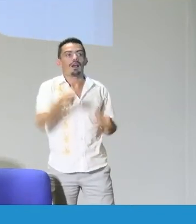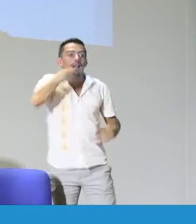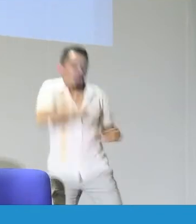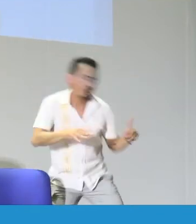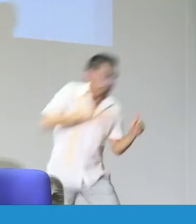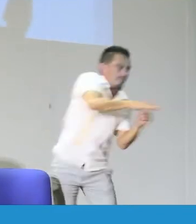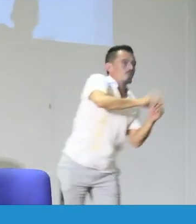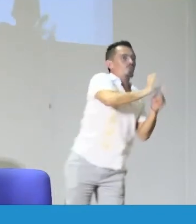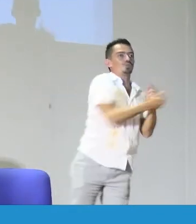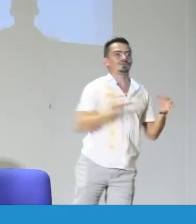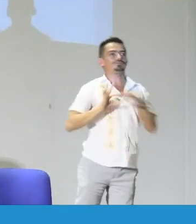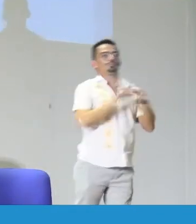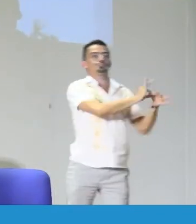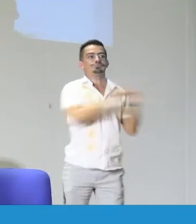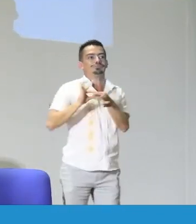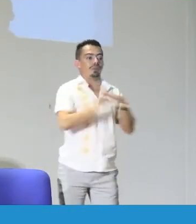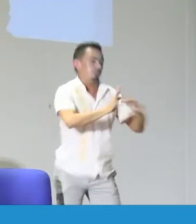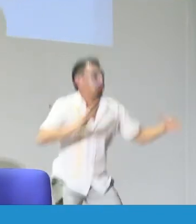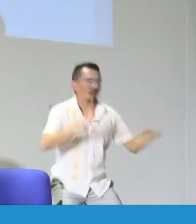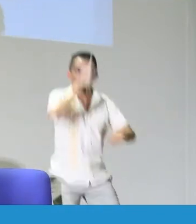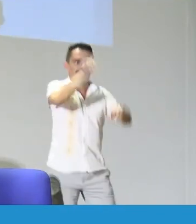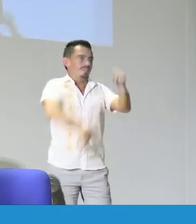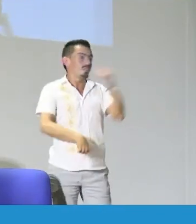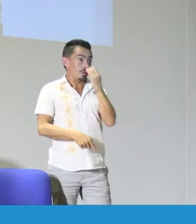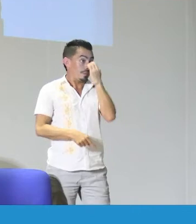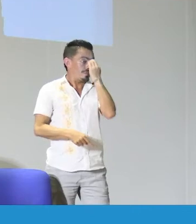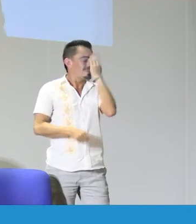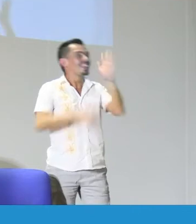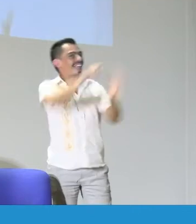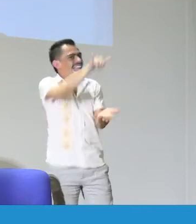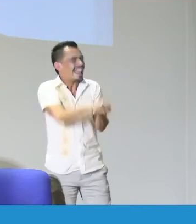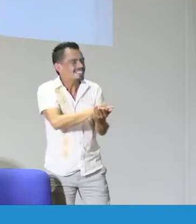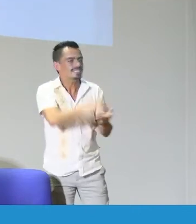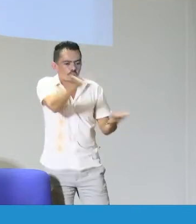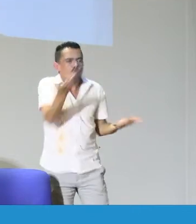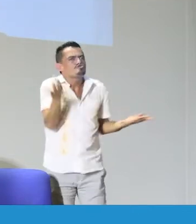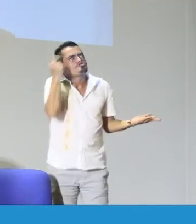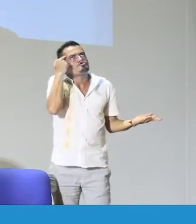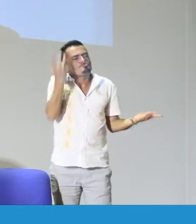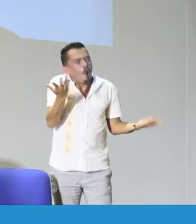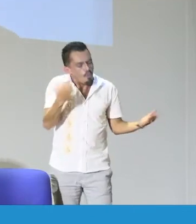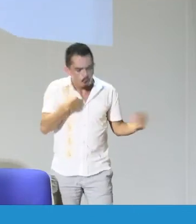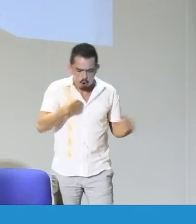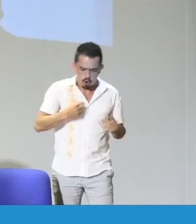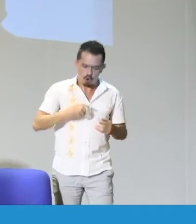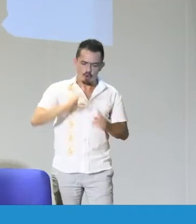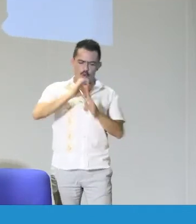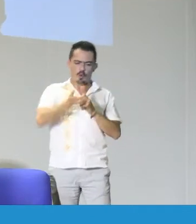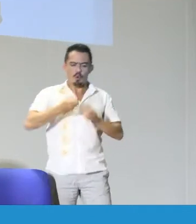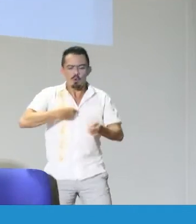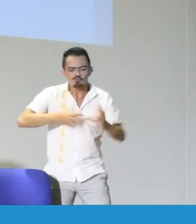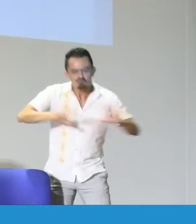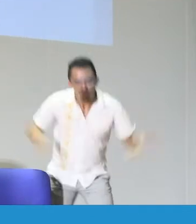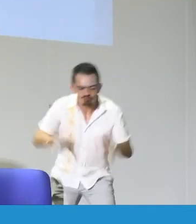siempre está afectando la lengua, y la lengua a su vez afecta la cultura. Son dos elementos que están siempre